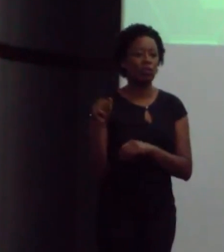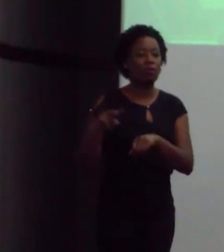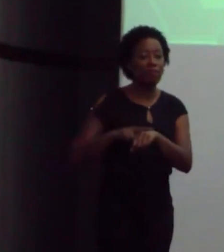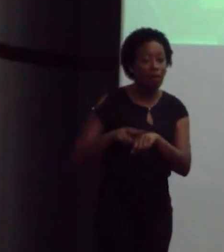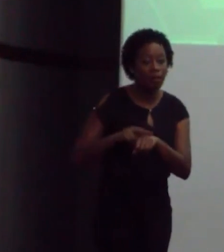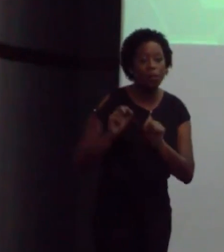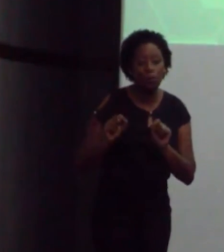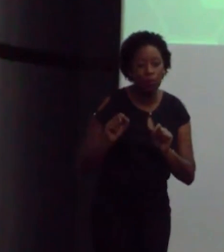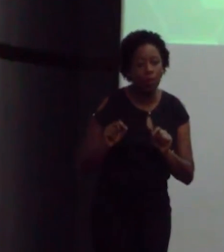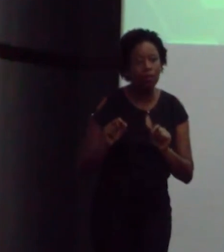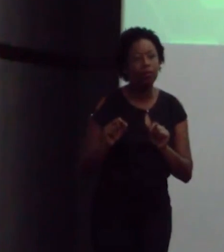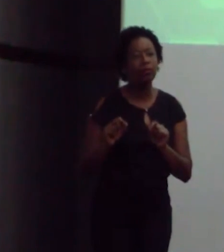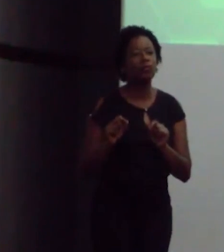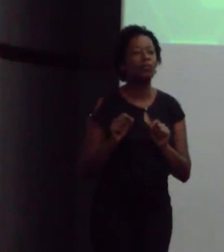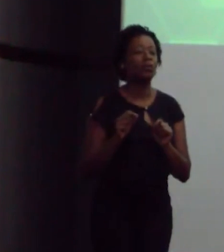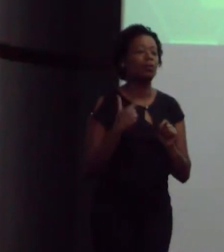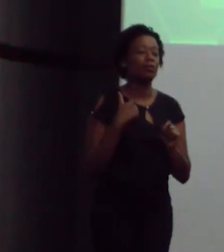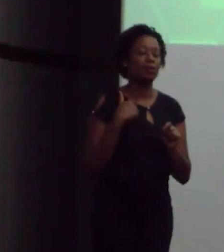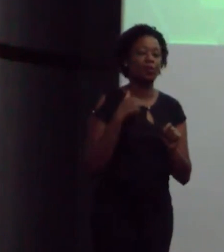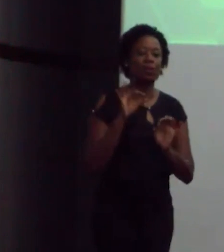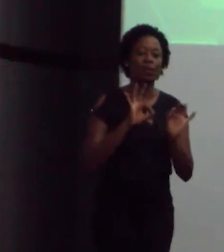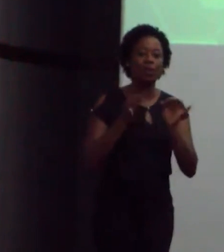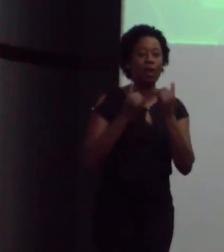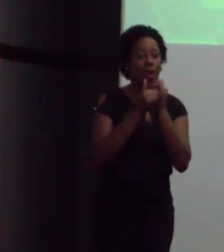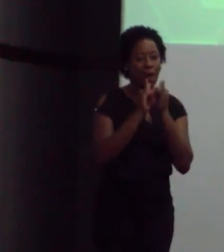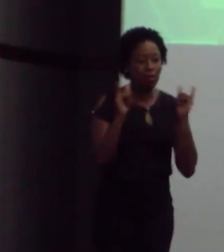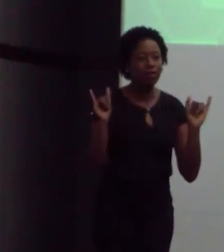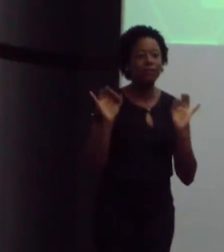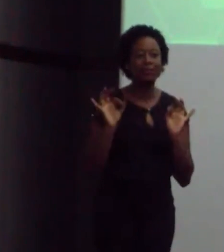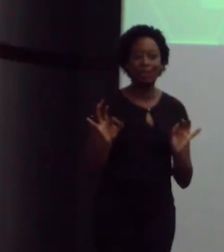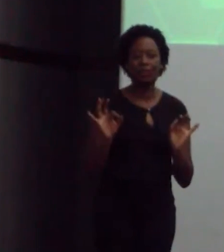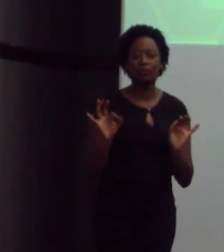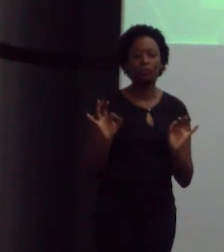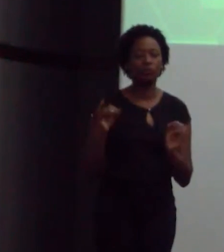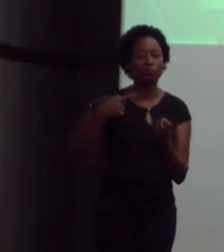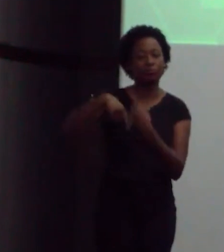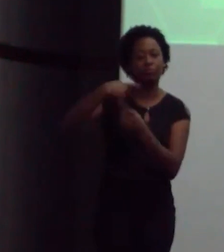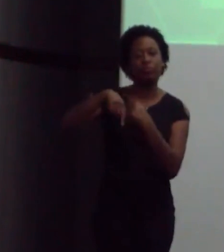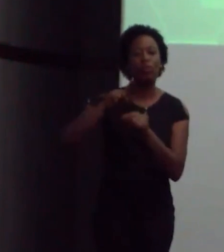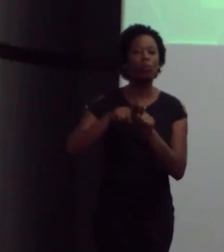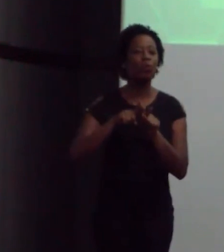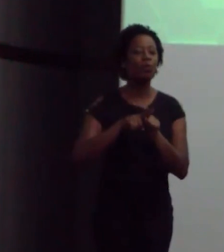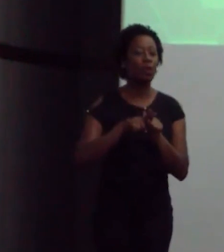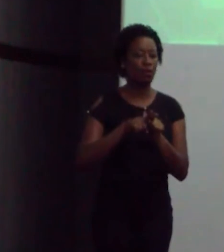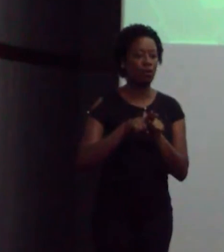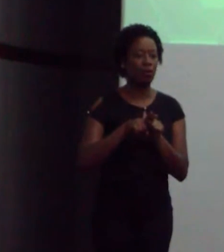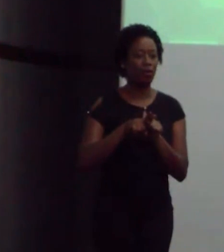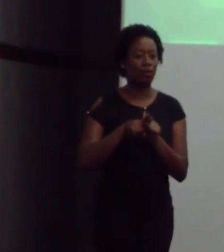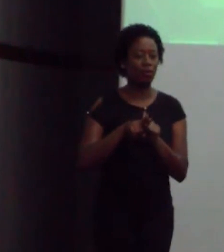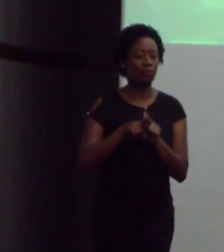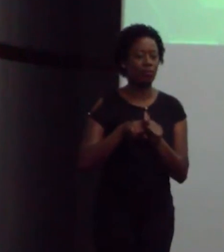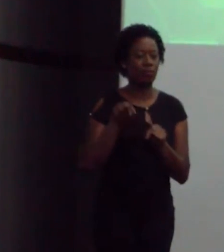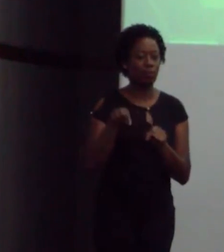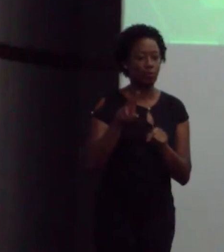produzido através da eletrólise. A eletrólise precisa de eletricidade. E ele é verde porque a eletricidade que vai